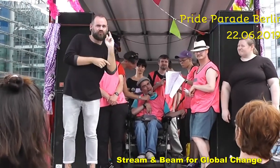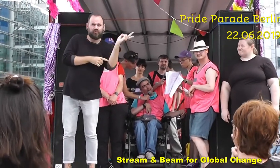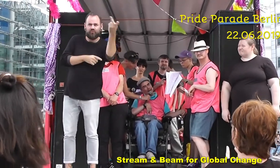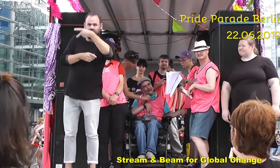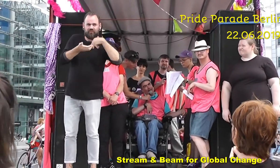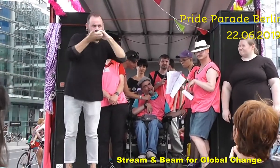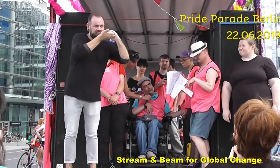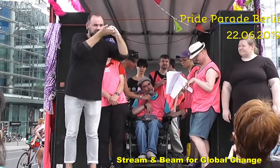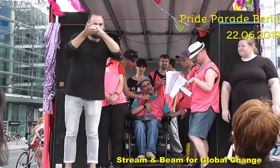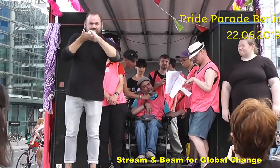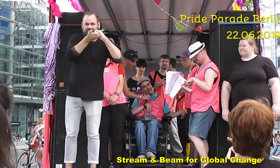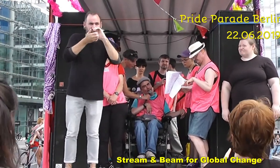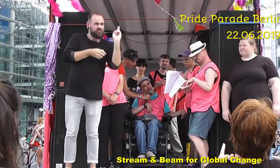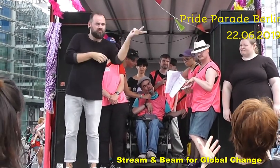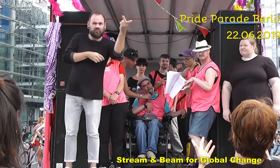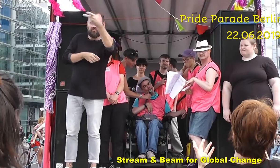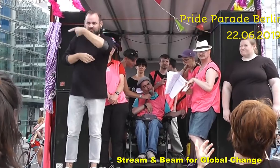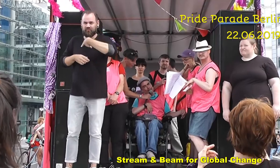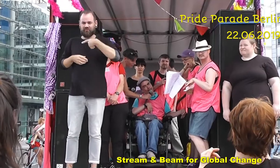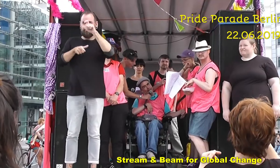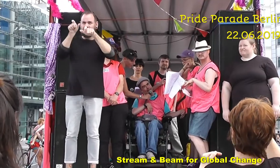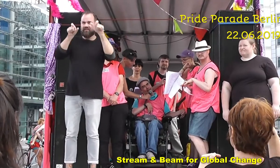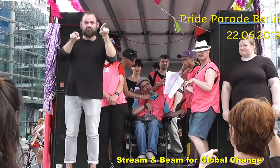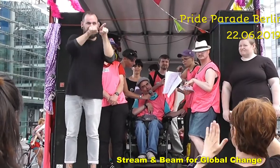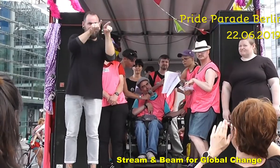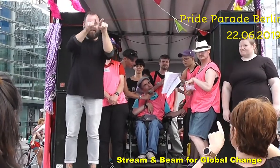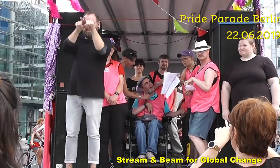Oder sie wollen, dass nur die bestimmen dürfen,